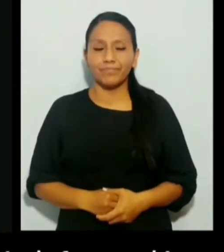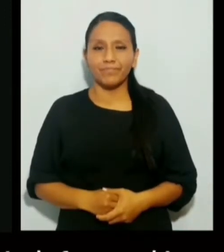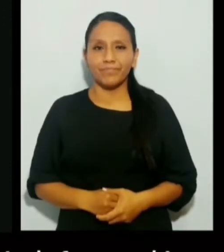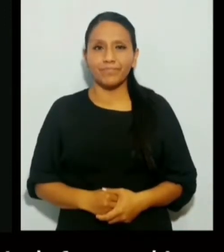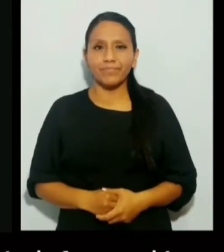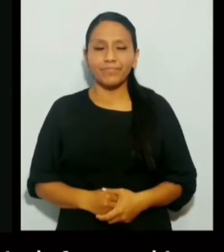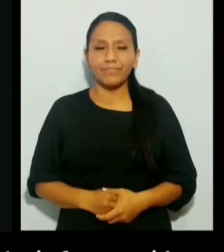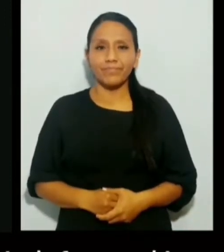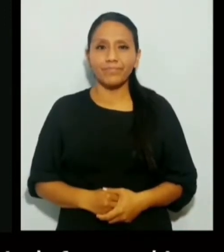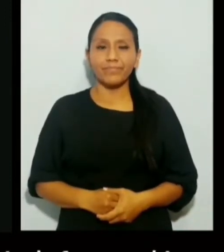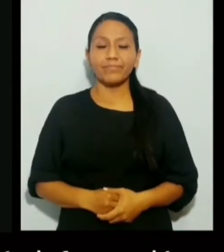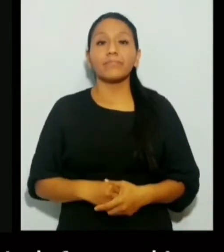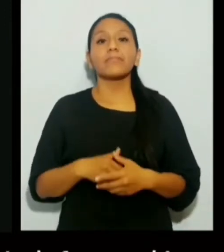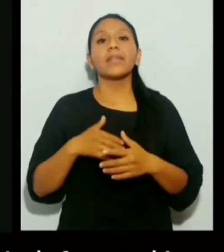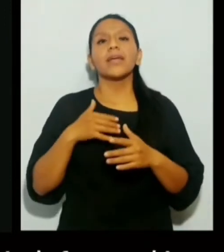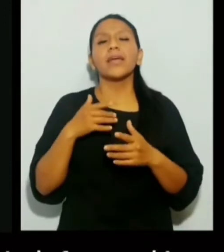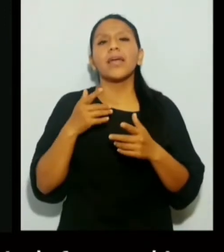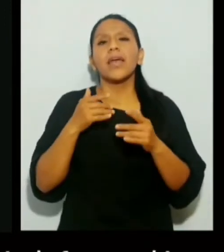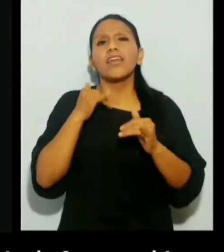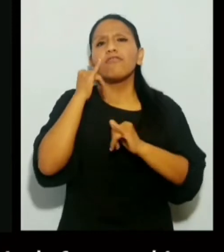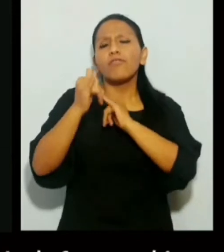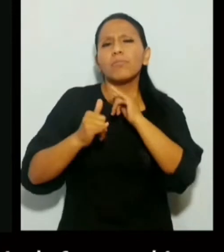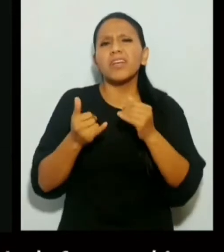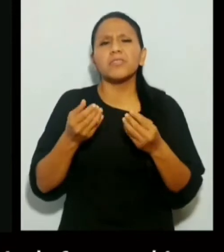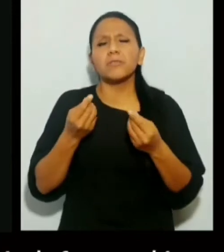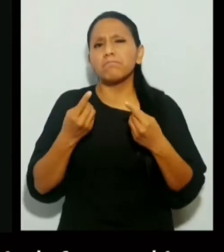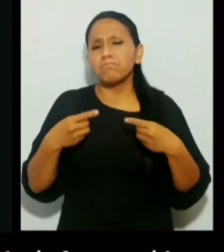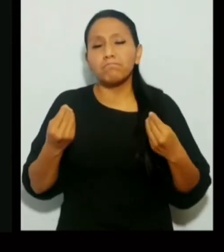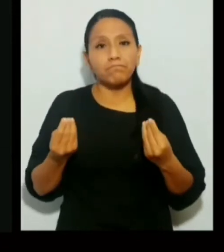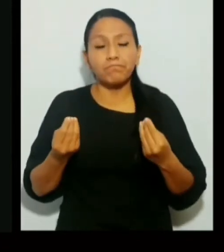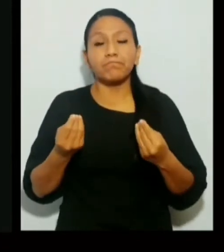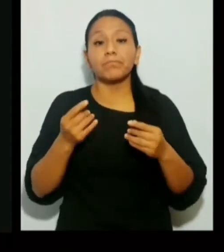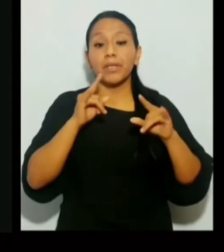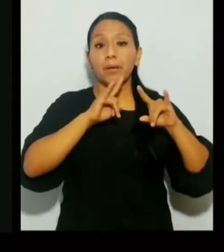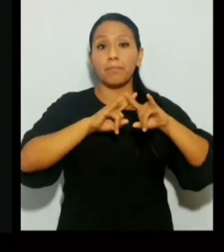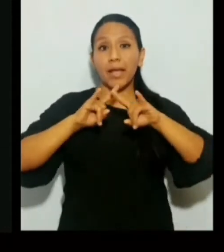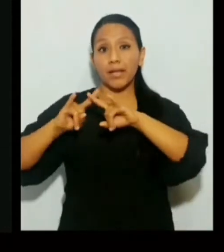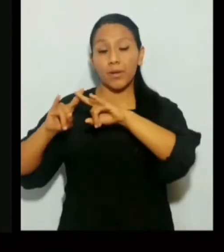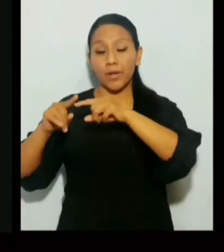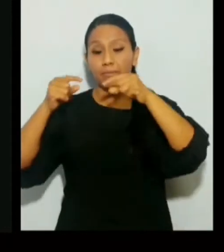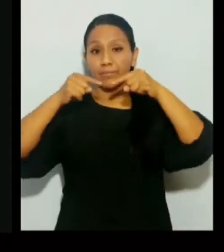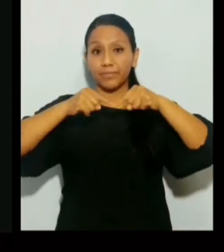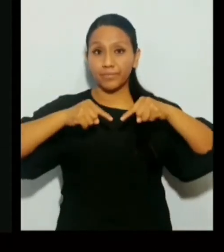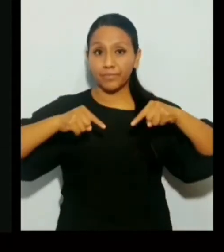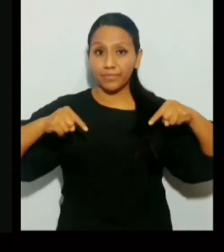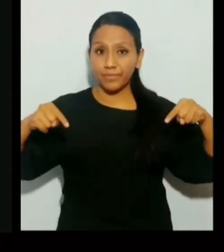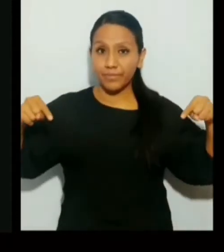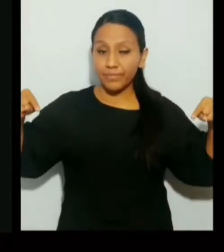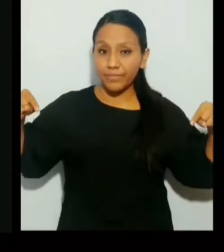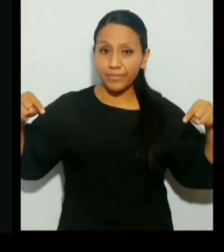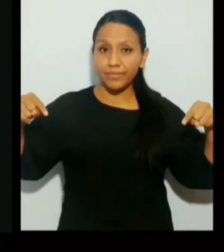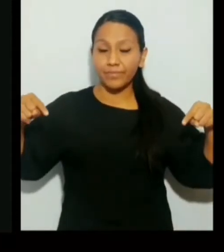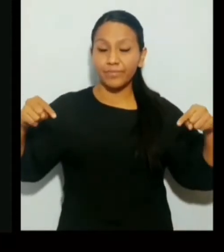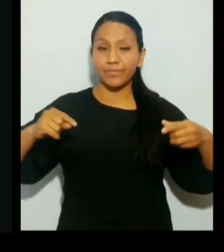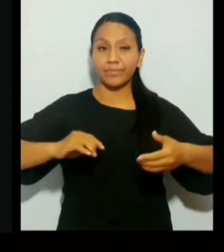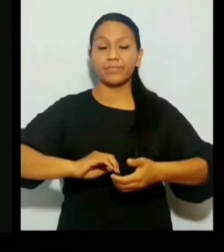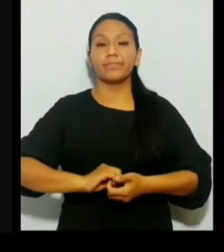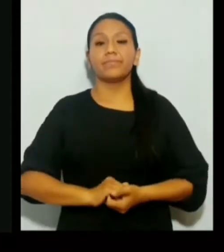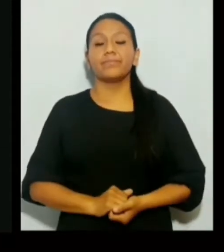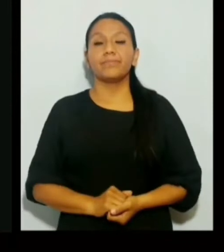Contad con más información en nuestra página web www.observatorio